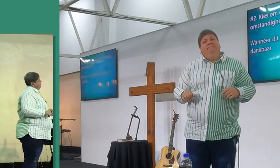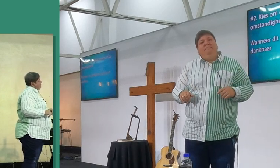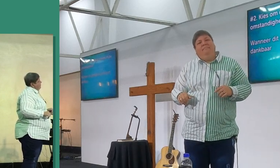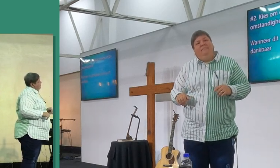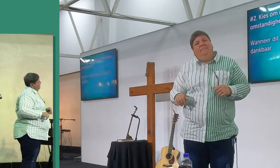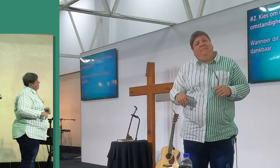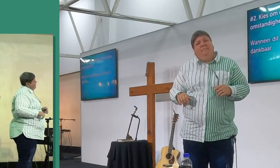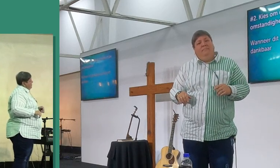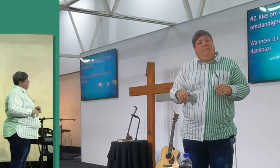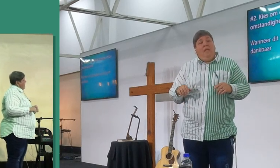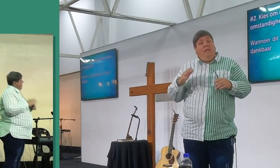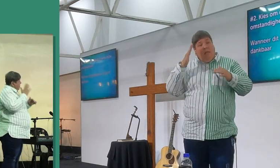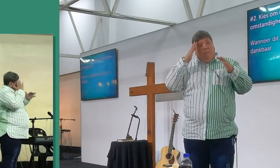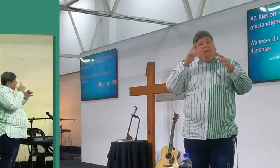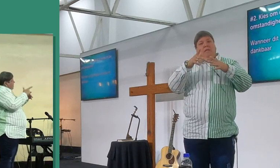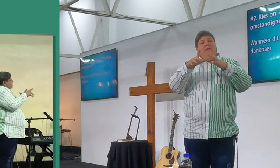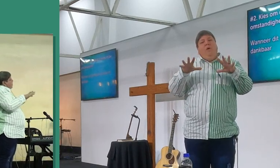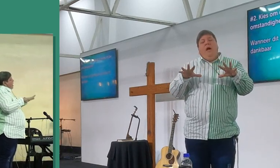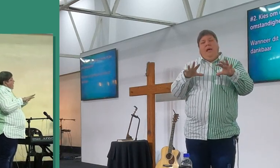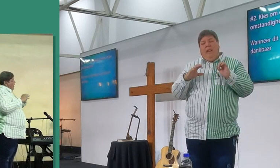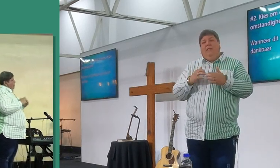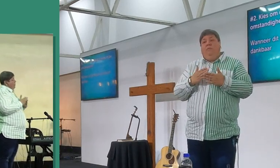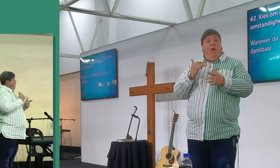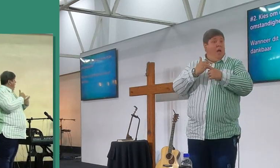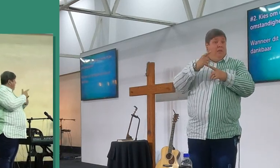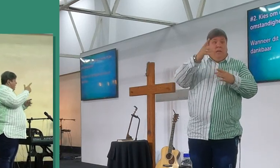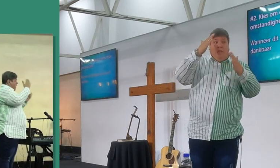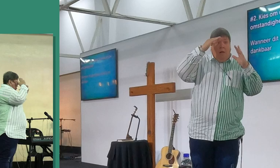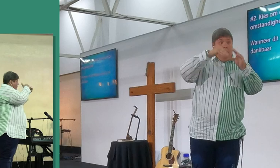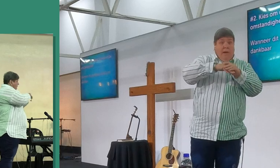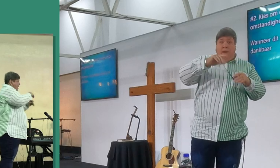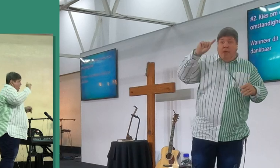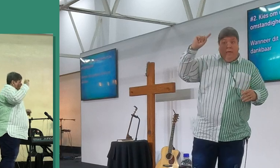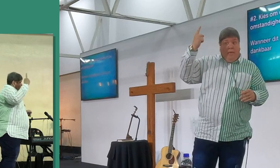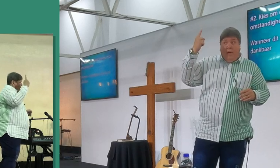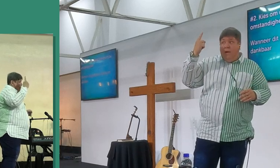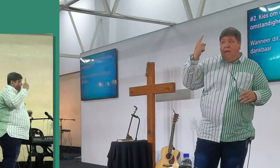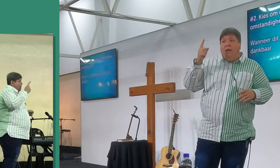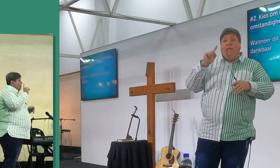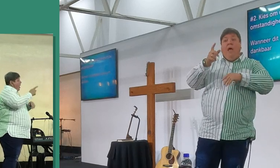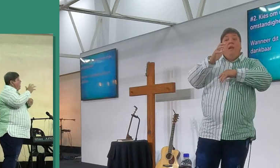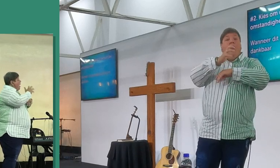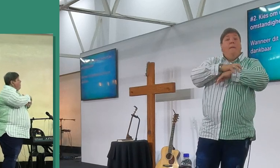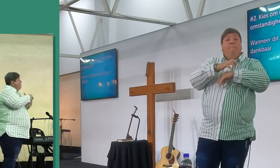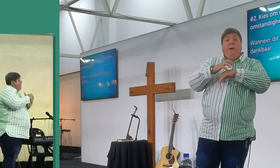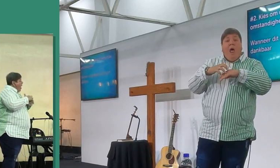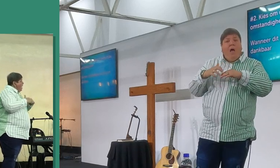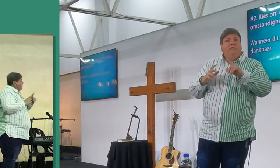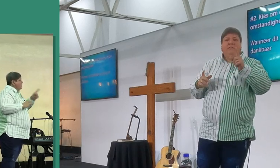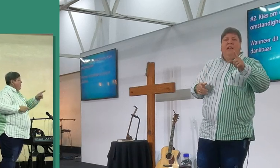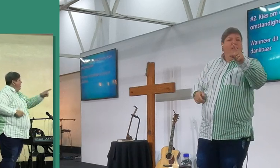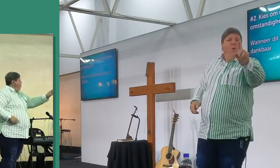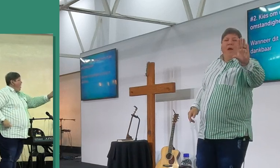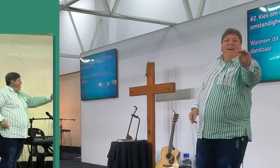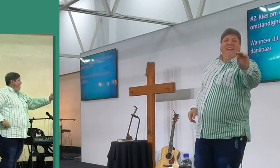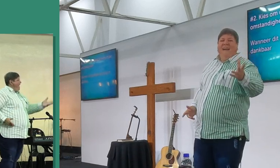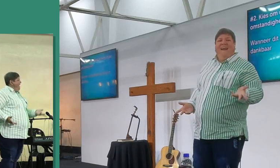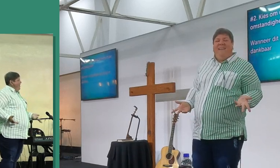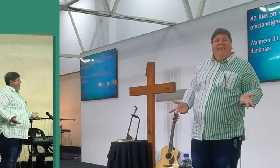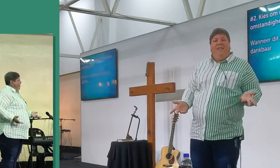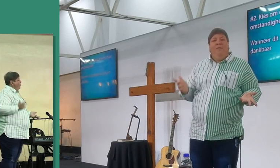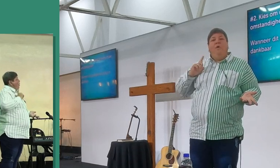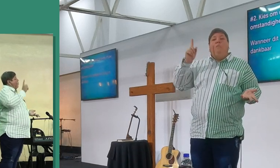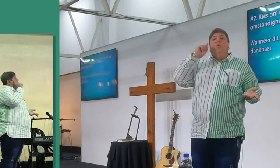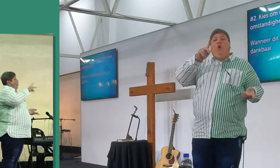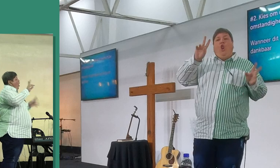dankbaar ek nie, saaf maak jy nie gereed nie, en weet jy wat, as jy nie nie die jere dankbaar is nie, dan gaan jy my laatste dankbaarheid jou nie lang hou nie, want morgen gaan